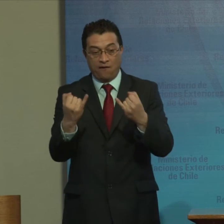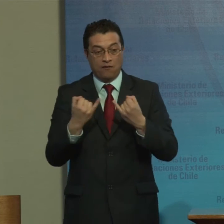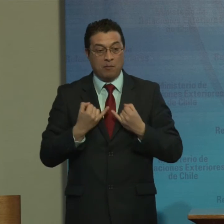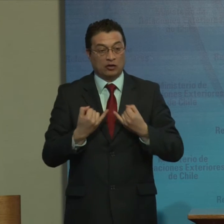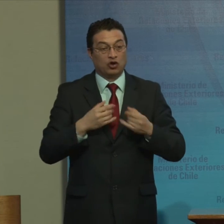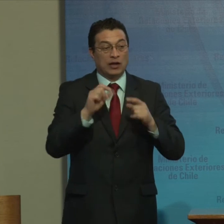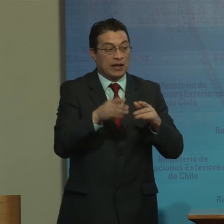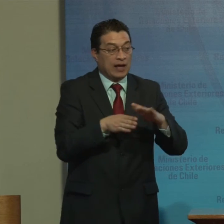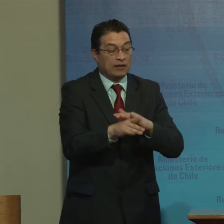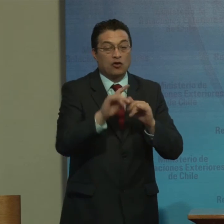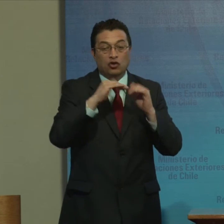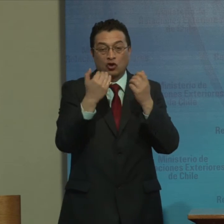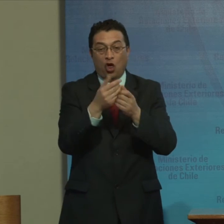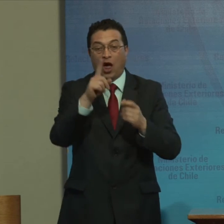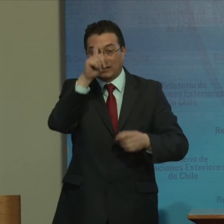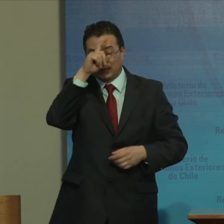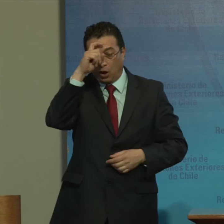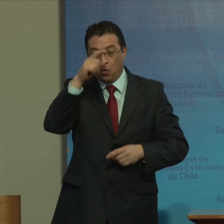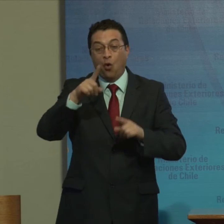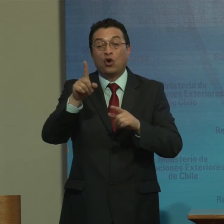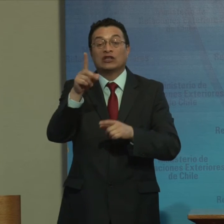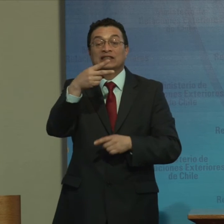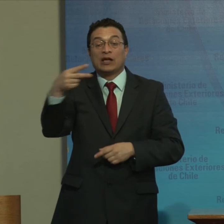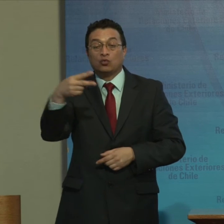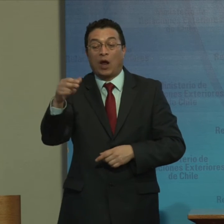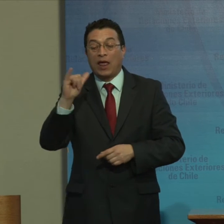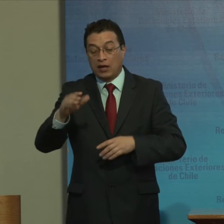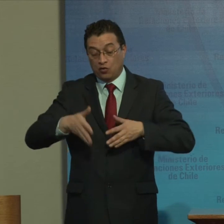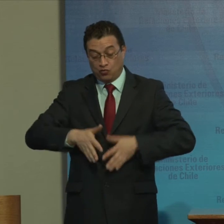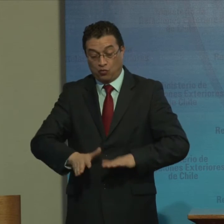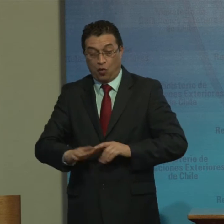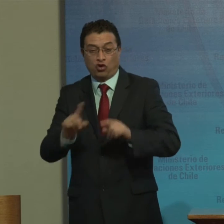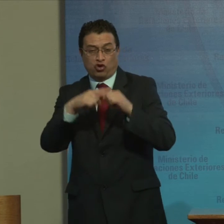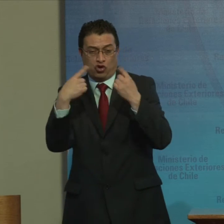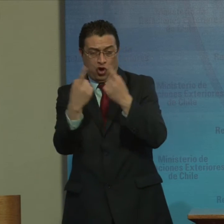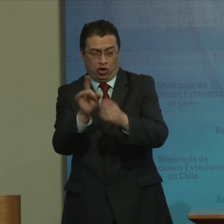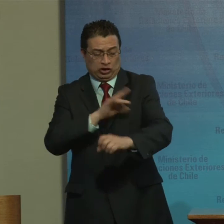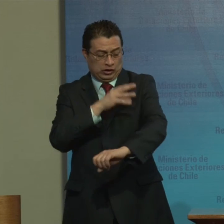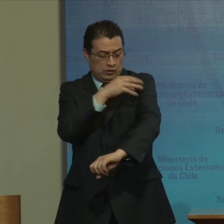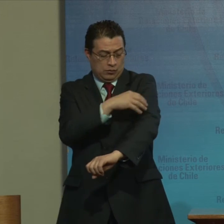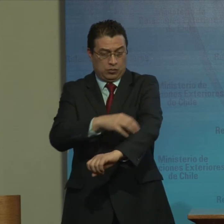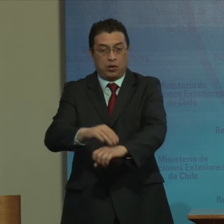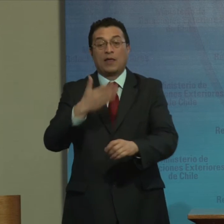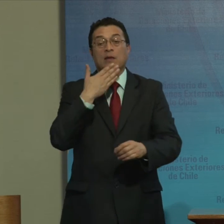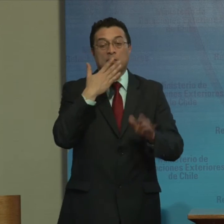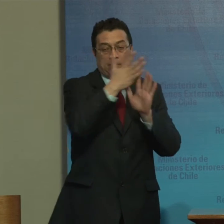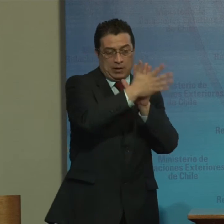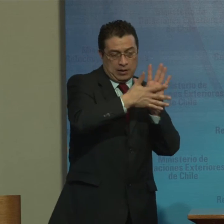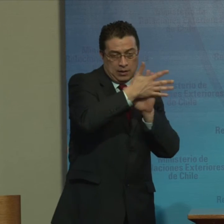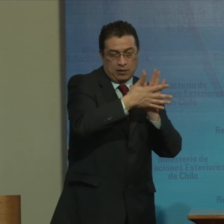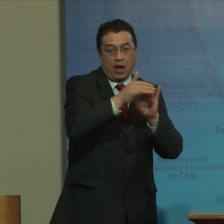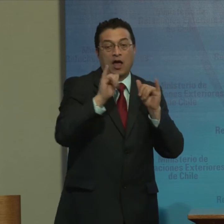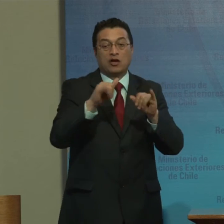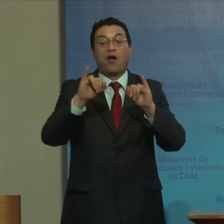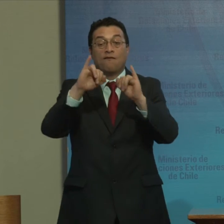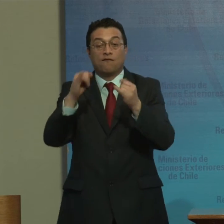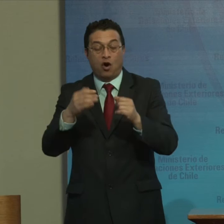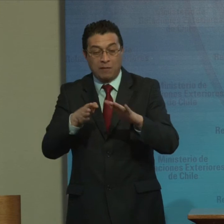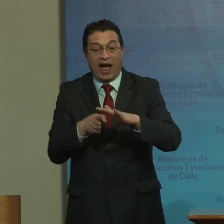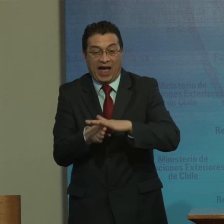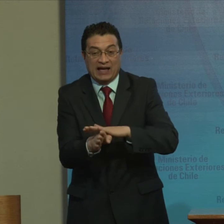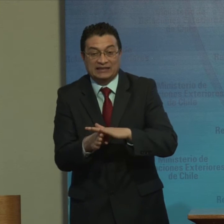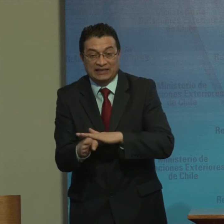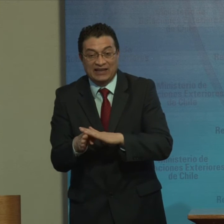servicios Integrales De salud Sexual Y reproductiva En todo El territorio Chileno Incluyendo La lengua De señas Y formatos Accesibles